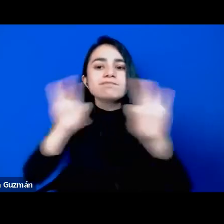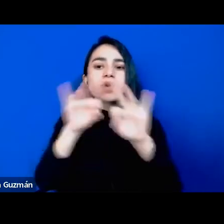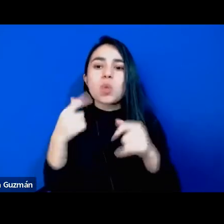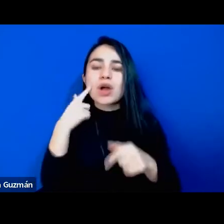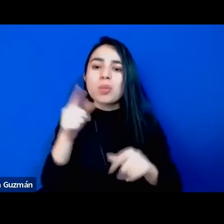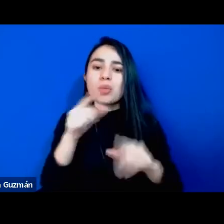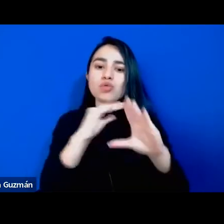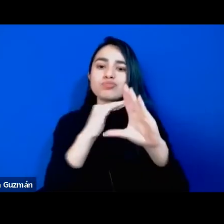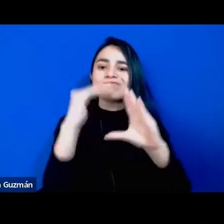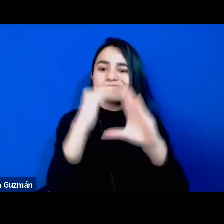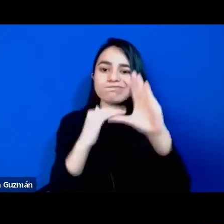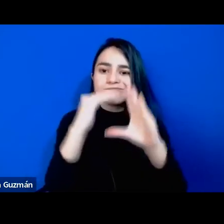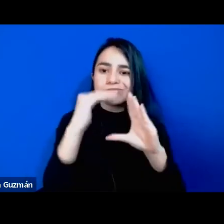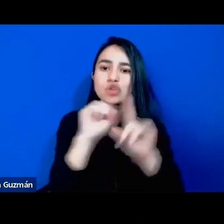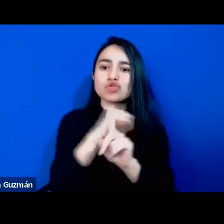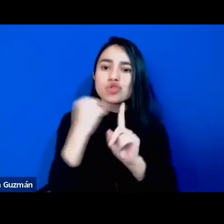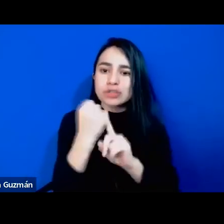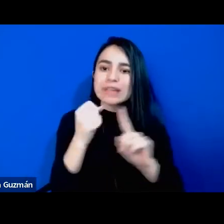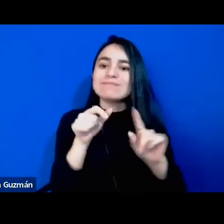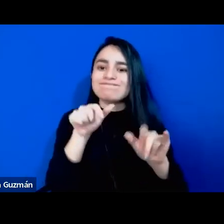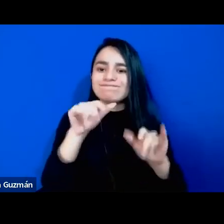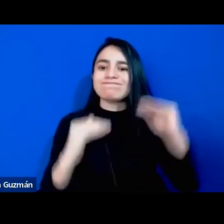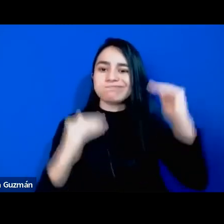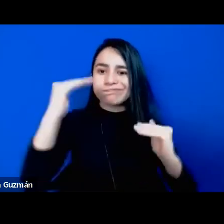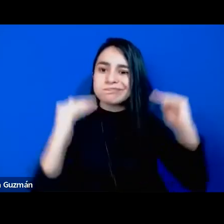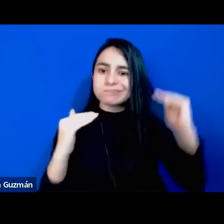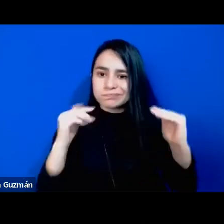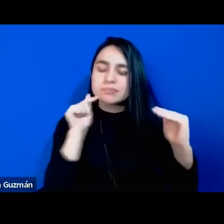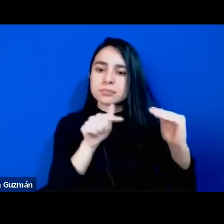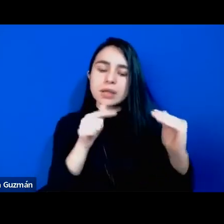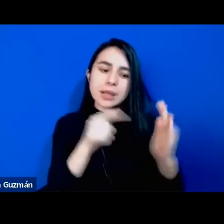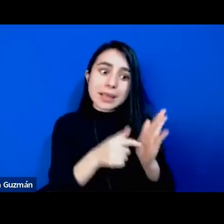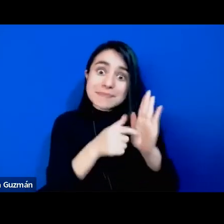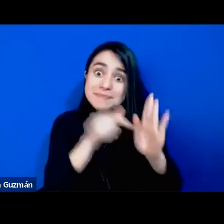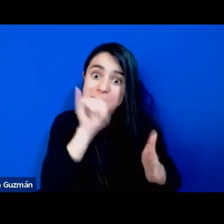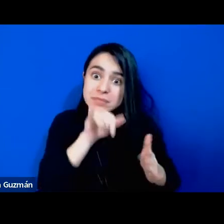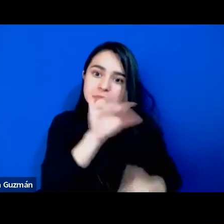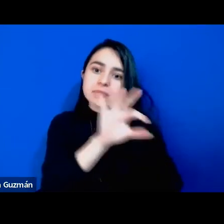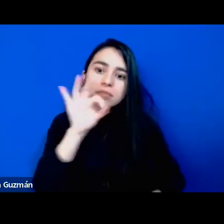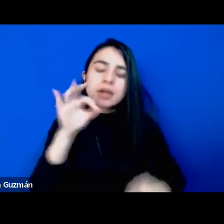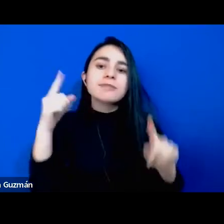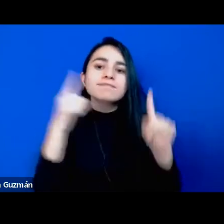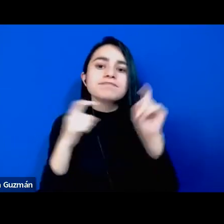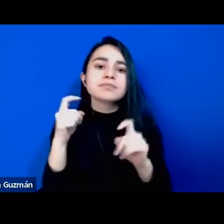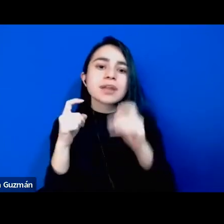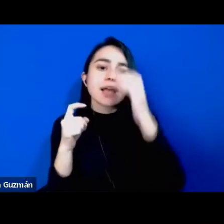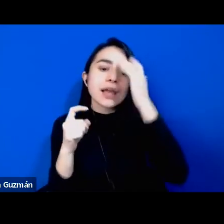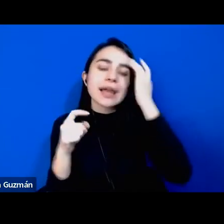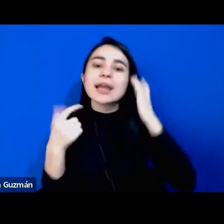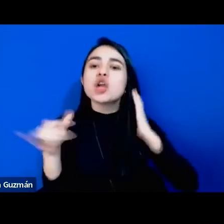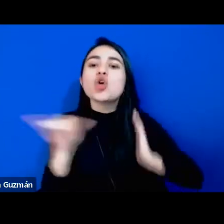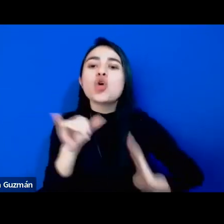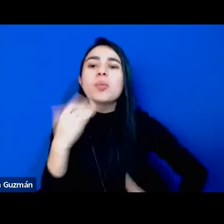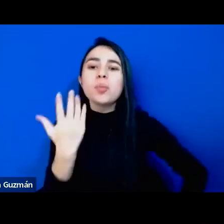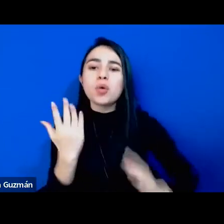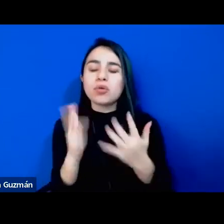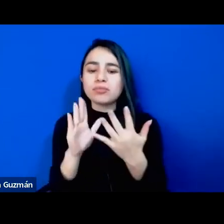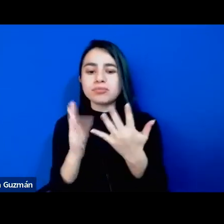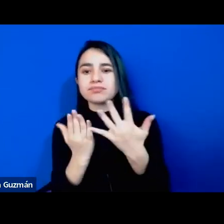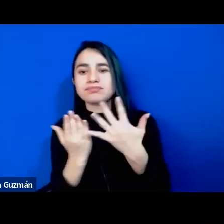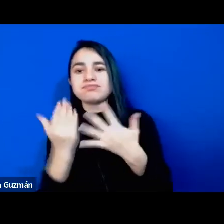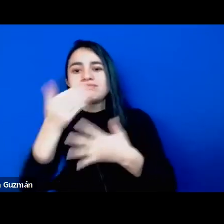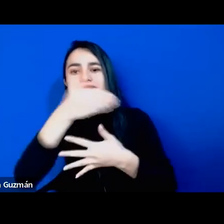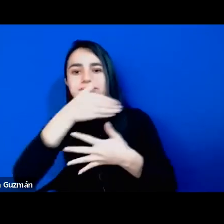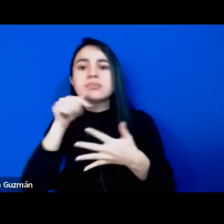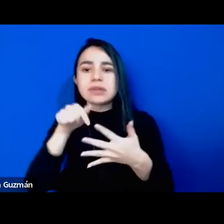sociales pensando especialmente en este aspecto interseccional en